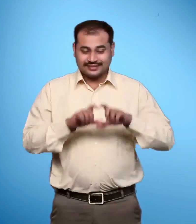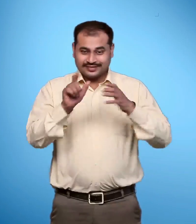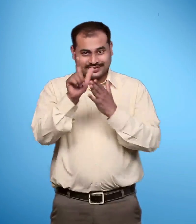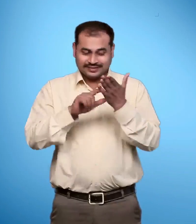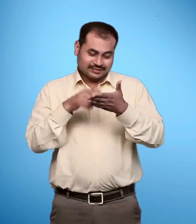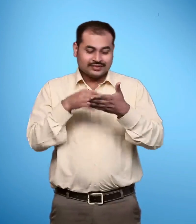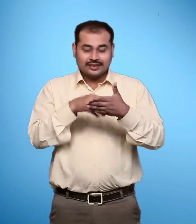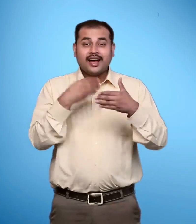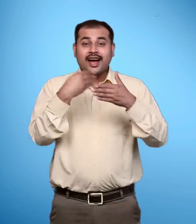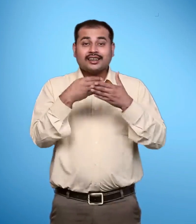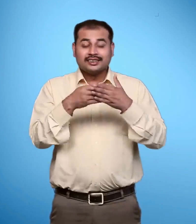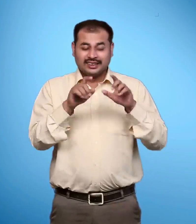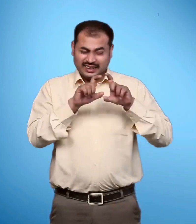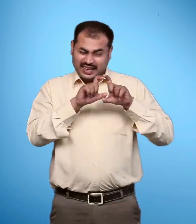पूरे और ठीक पते से क्या मतलब है